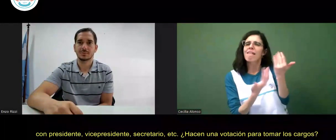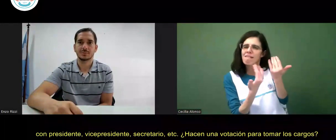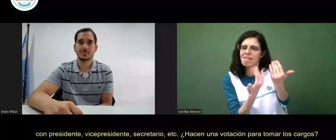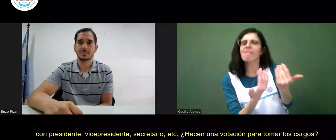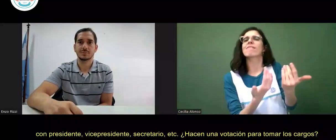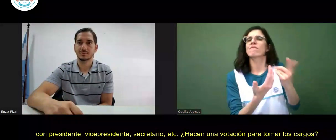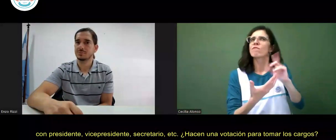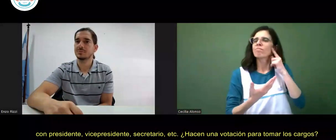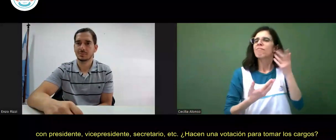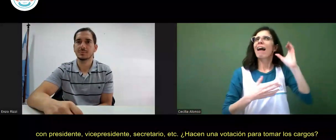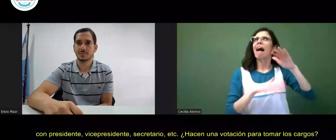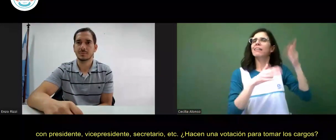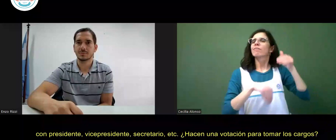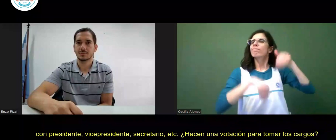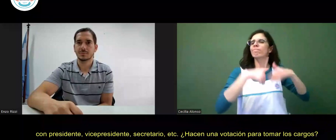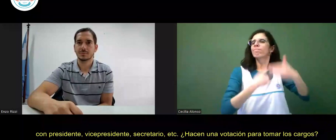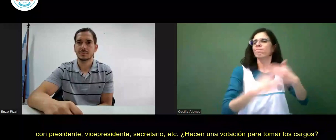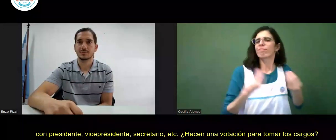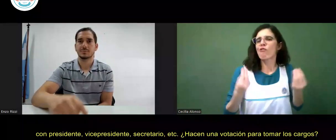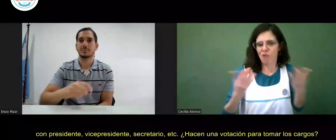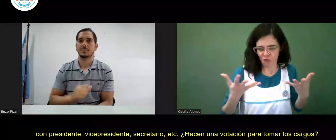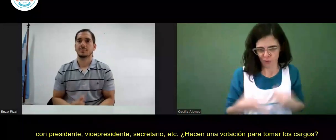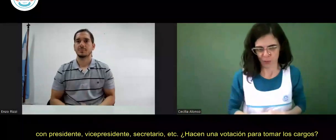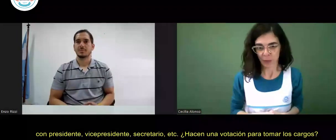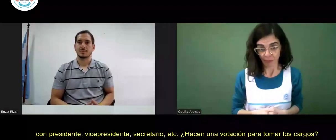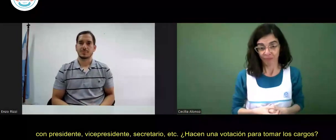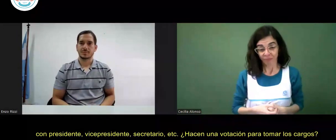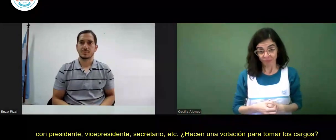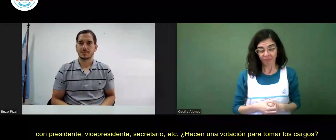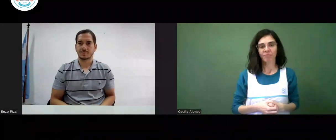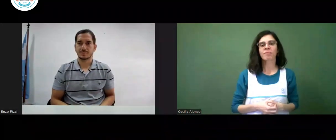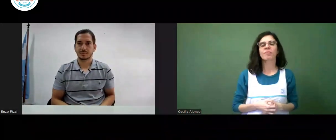Enzo. Enzo, la experiencia al ser parte de la CAS.